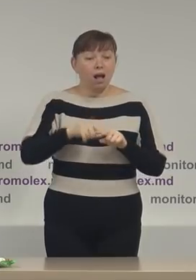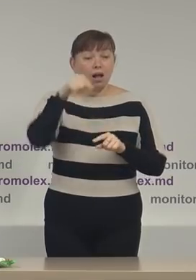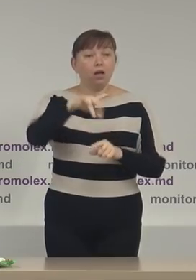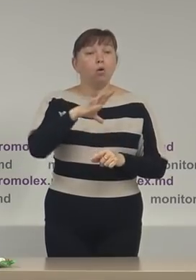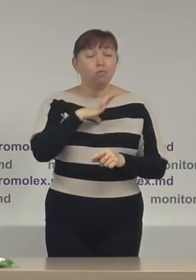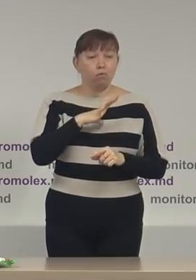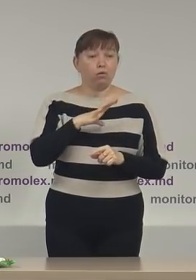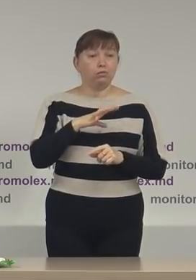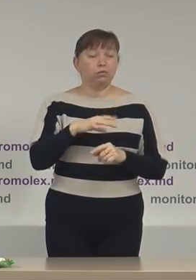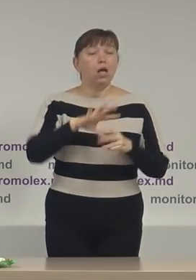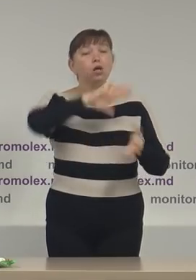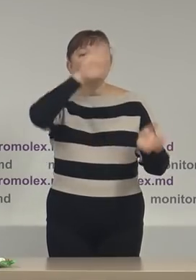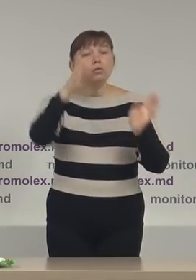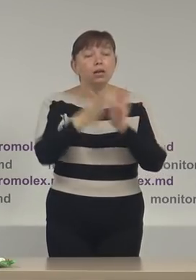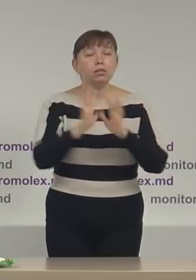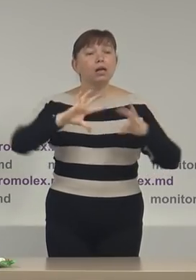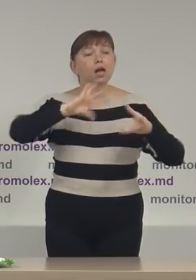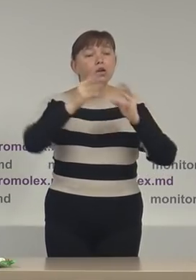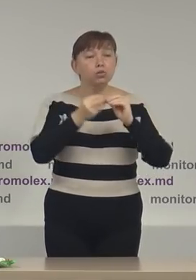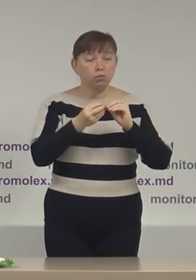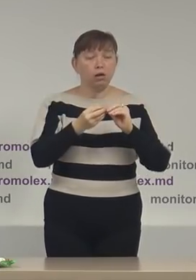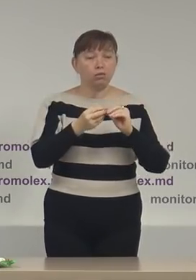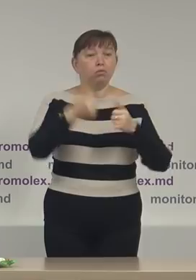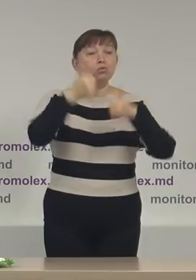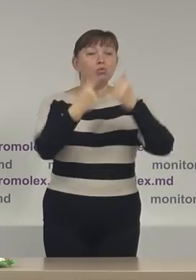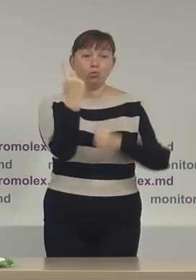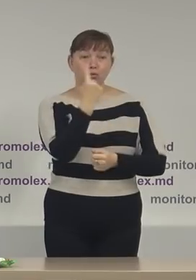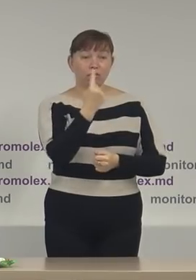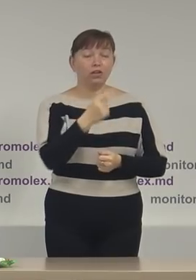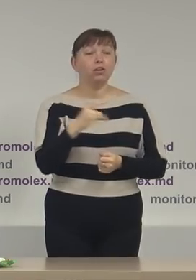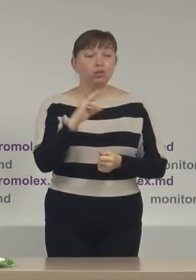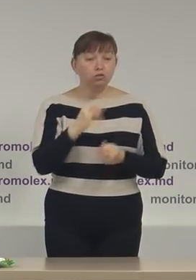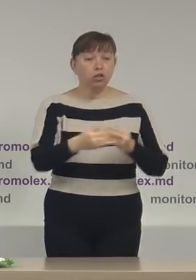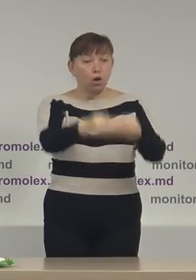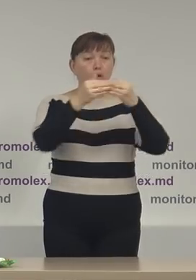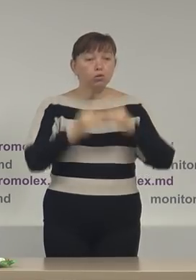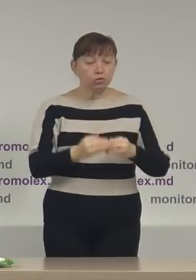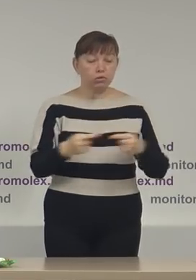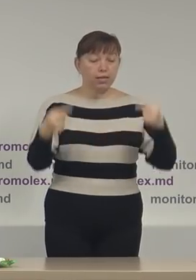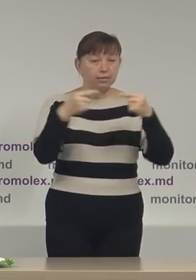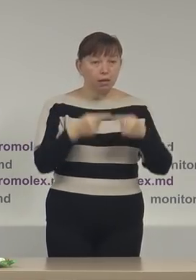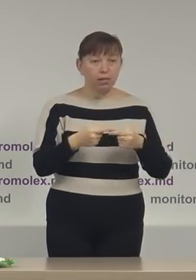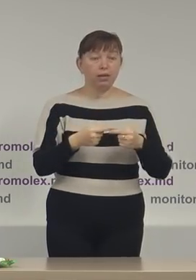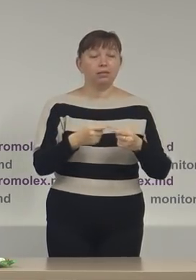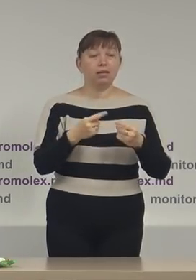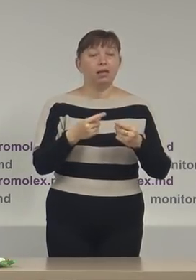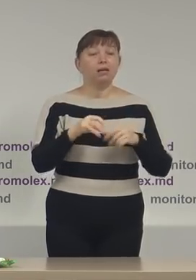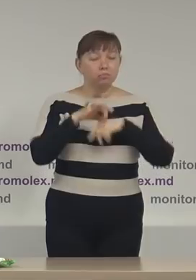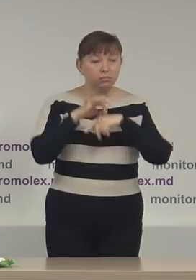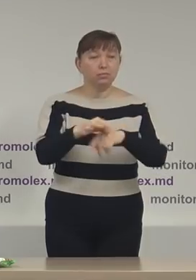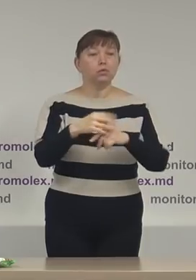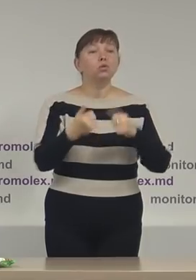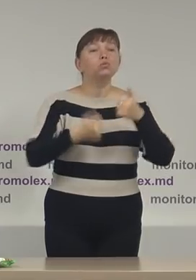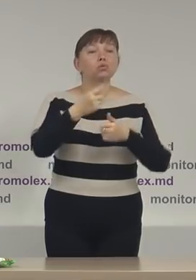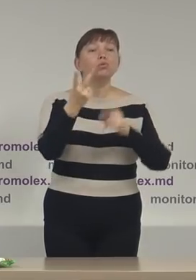efectuată totalizarea rezultatelor turului 1 și, în consecință, stabilită desfășurarea turului